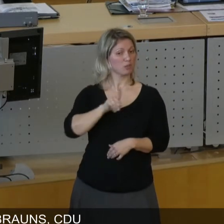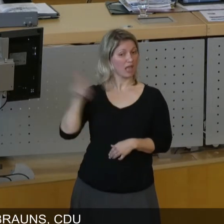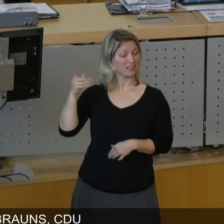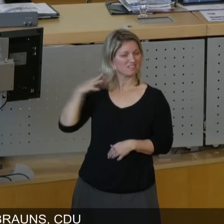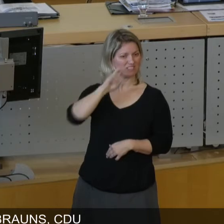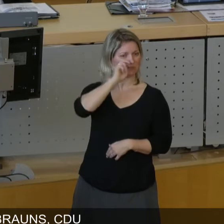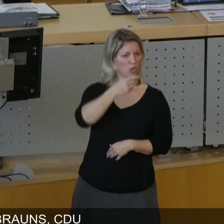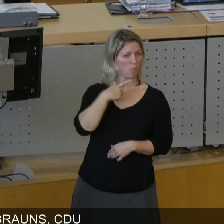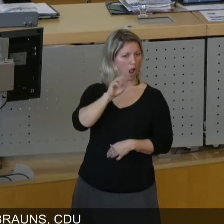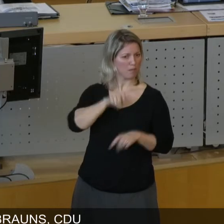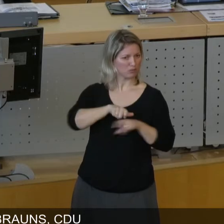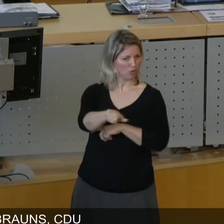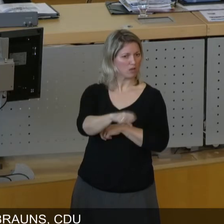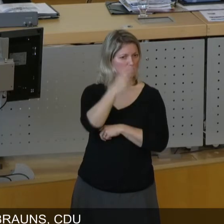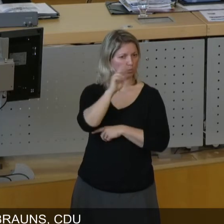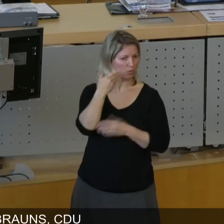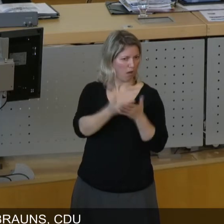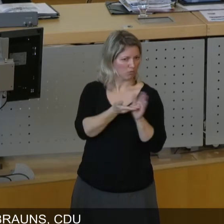Albertstraße, und das ist kläglich gescheitert.